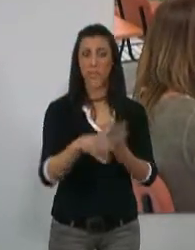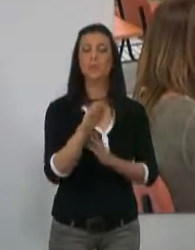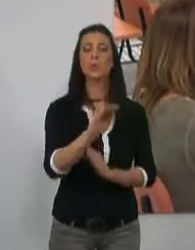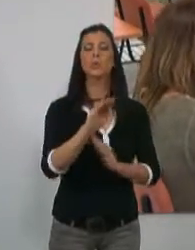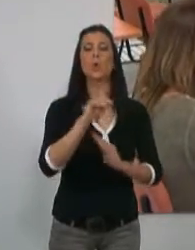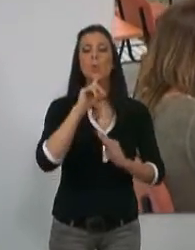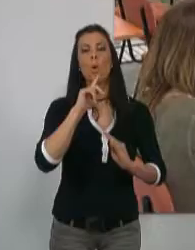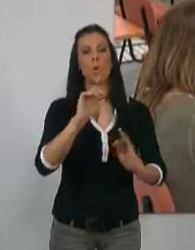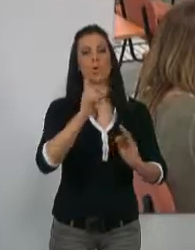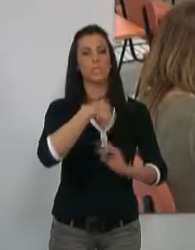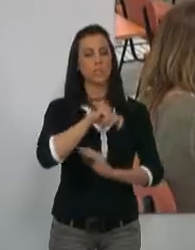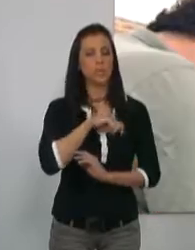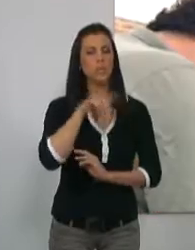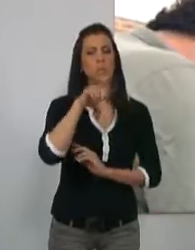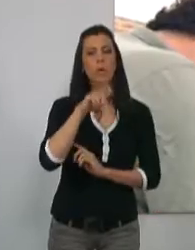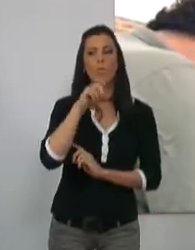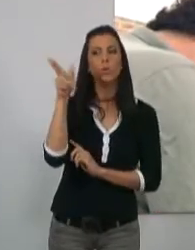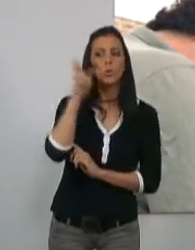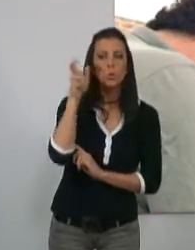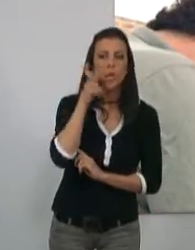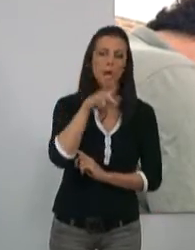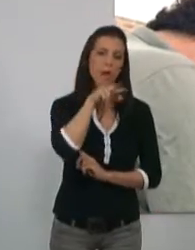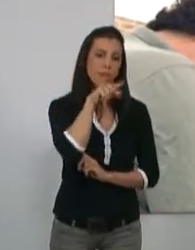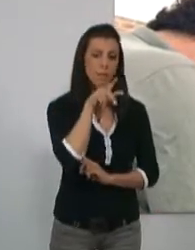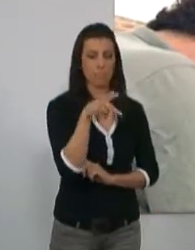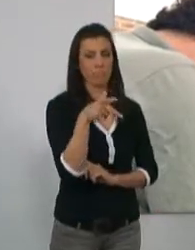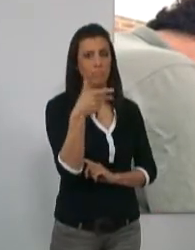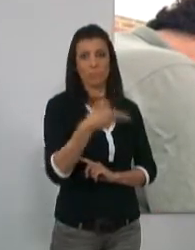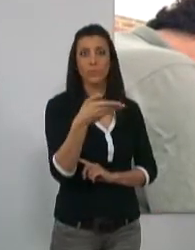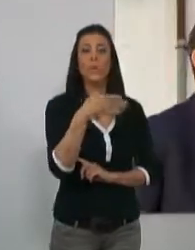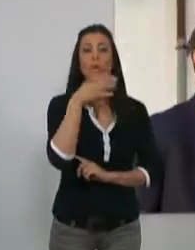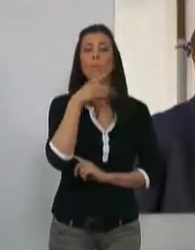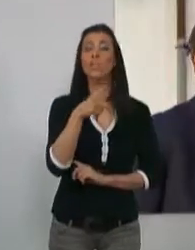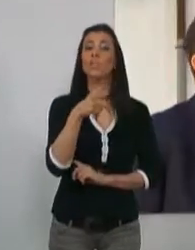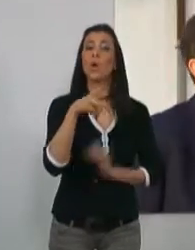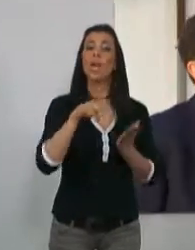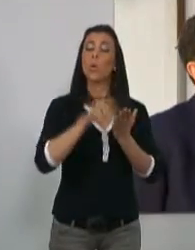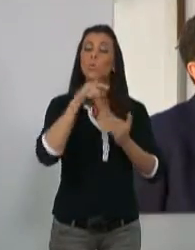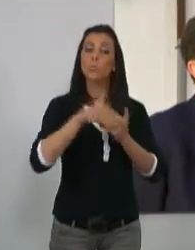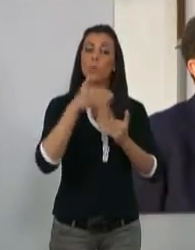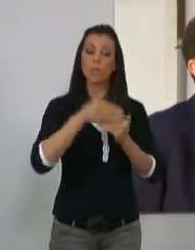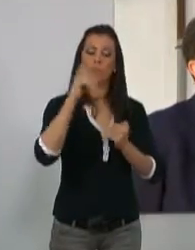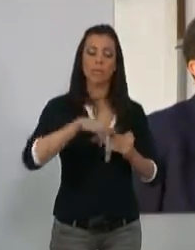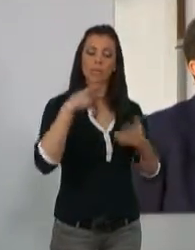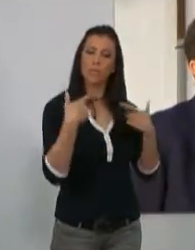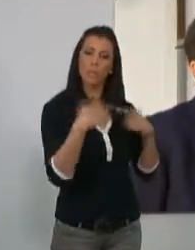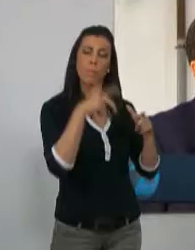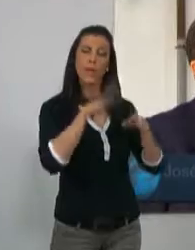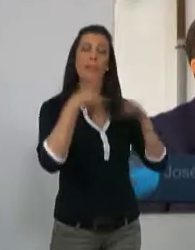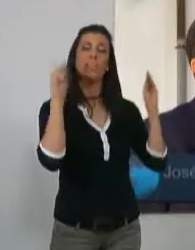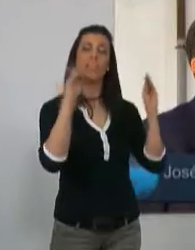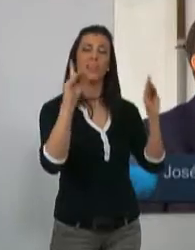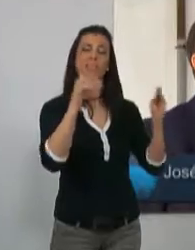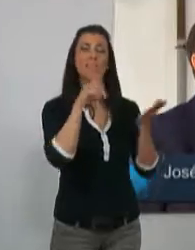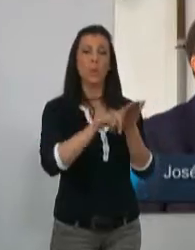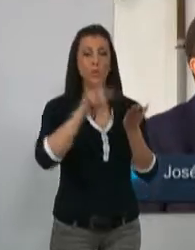español Hablar, Escuchar y Conversar. Personal docente del Centro de Lenguas Modernas y del Departamento